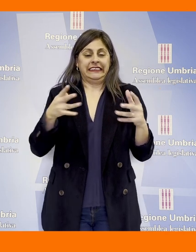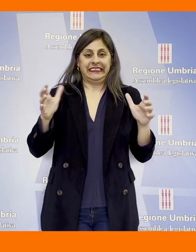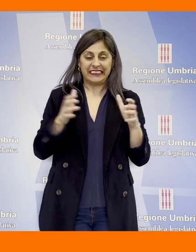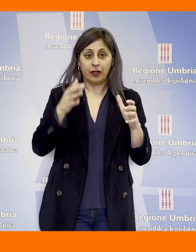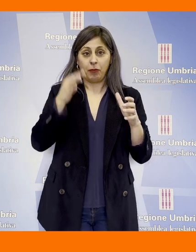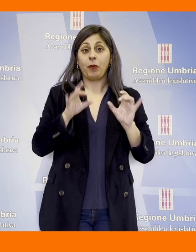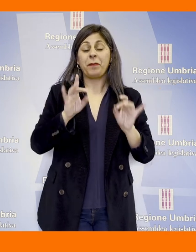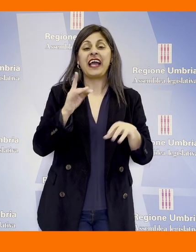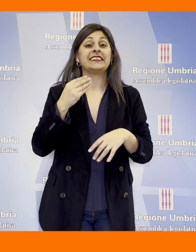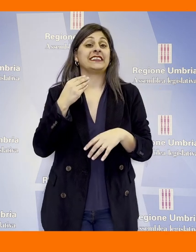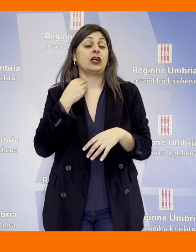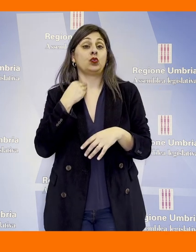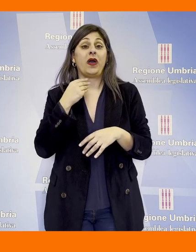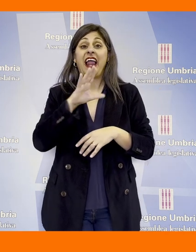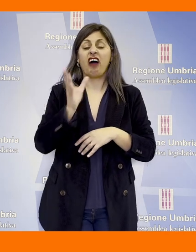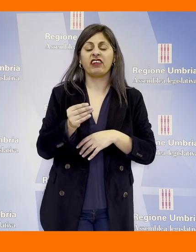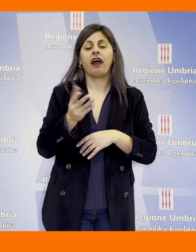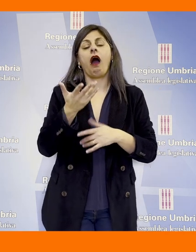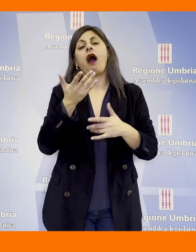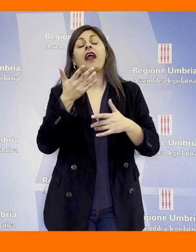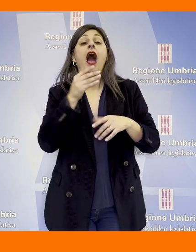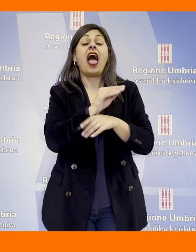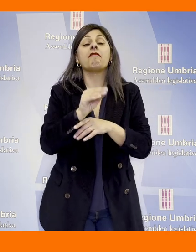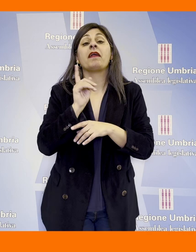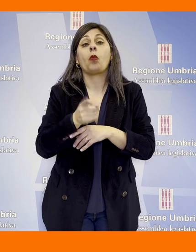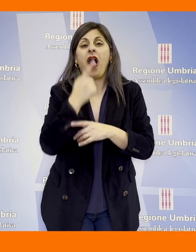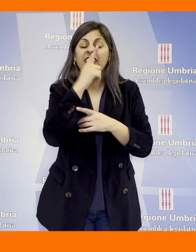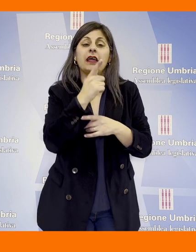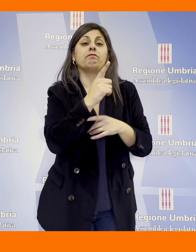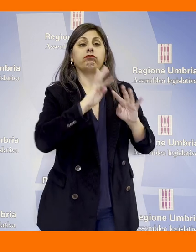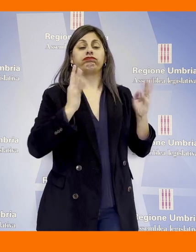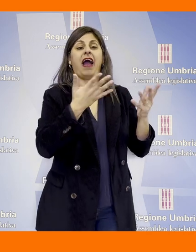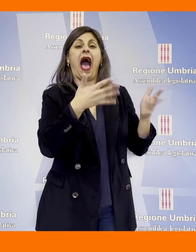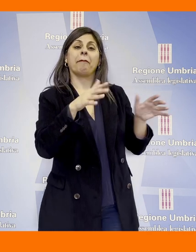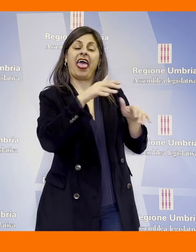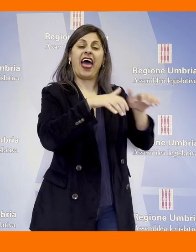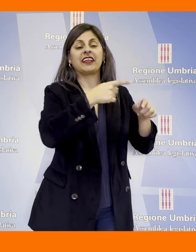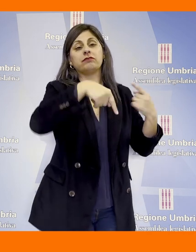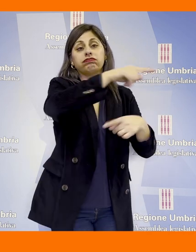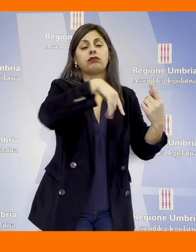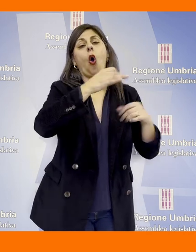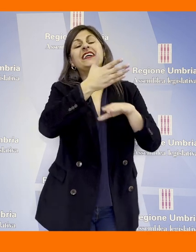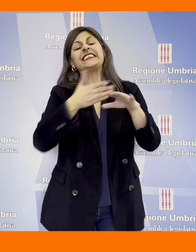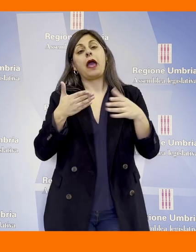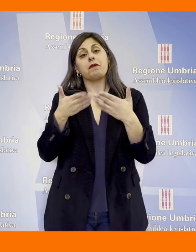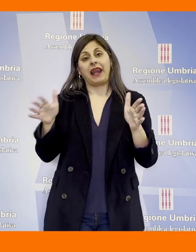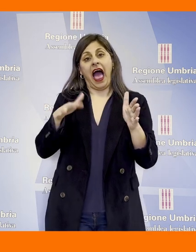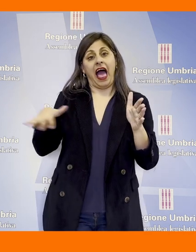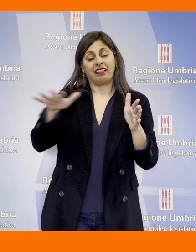della peste suina africana negli allevamenti bradi o semi-bradi operanti su tutto il territorio regionale.